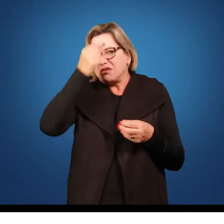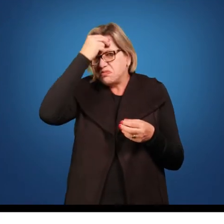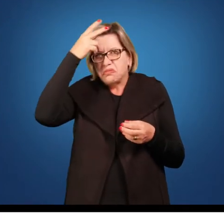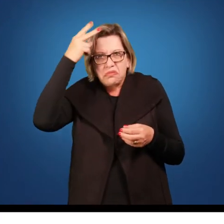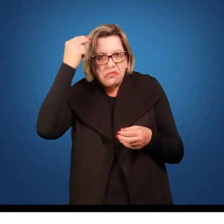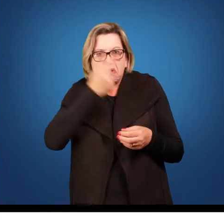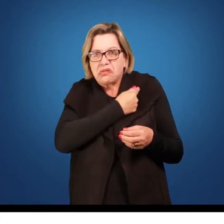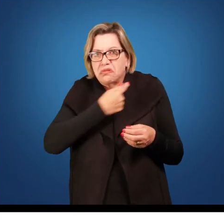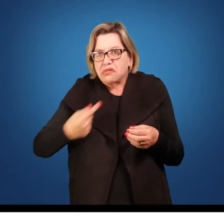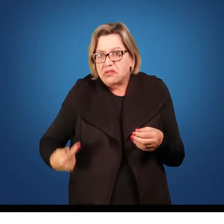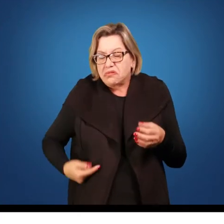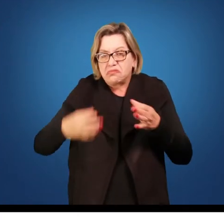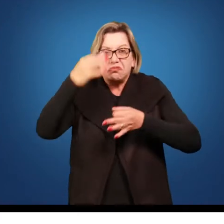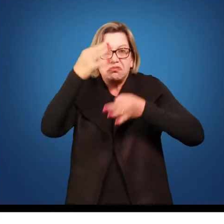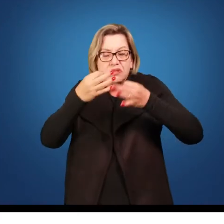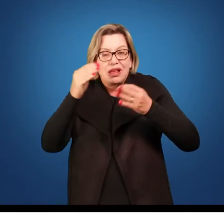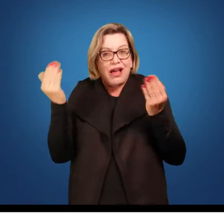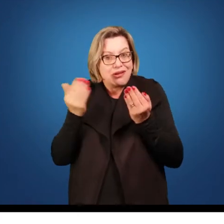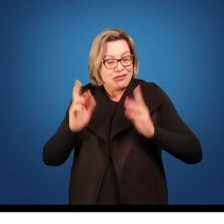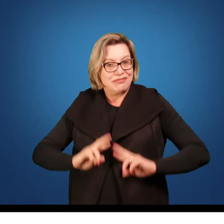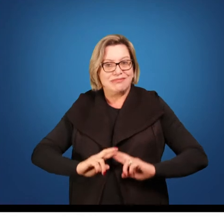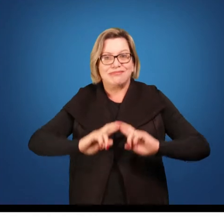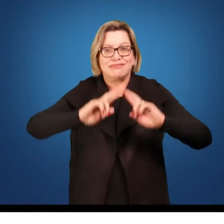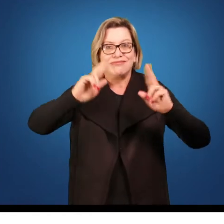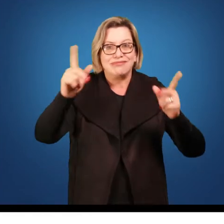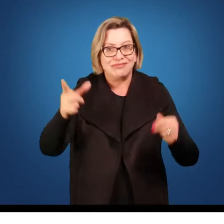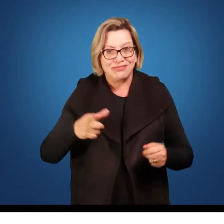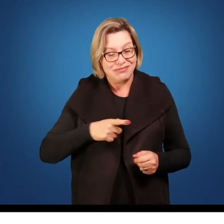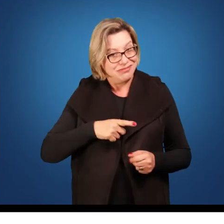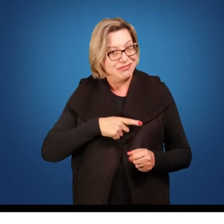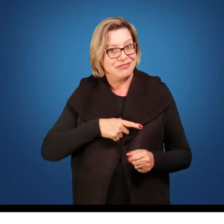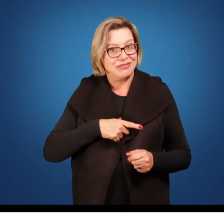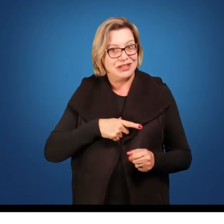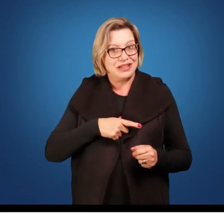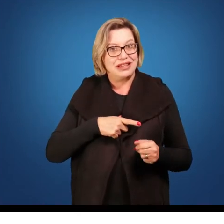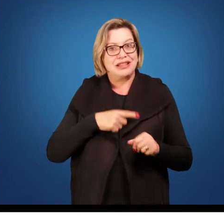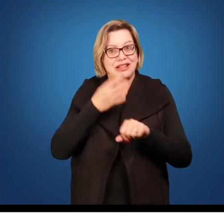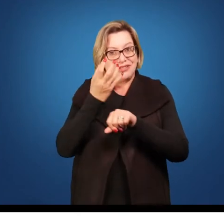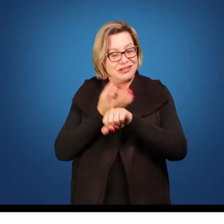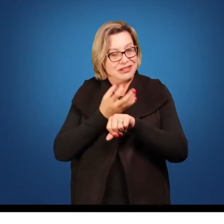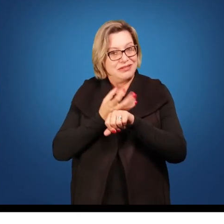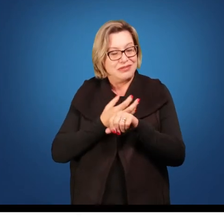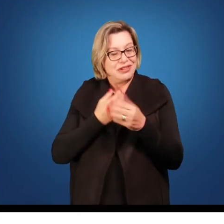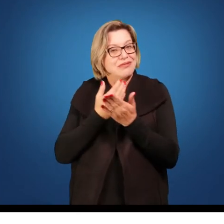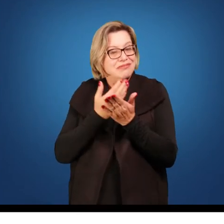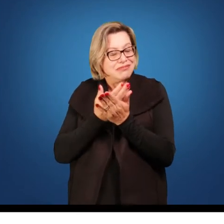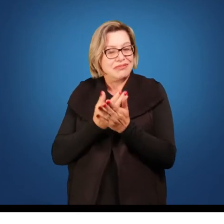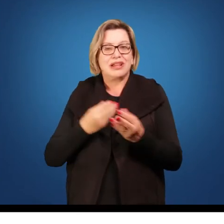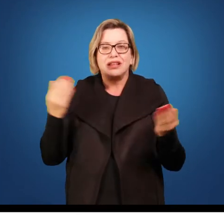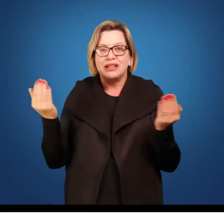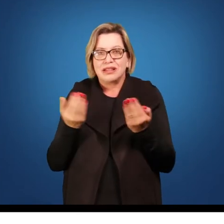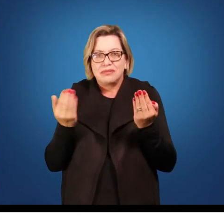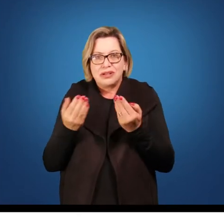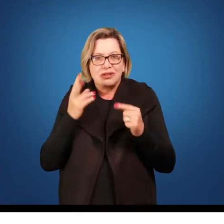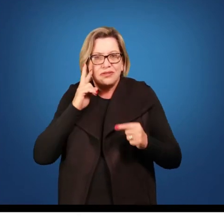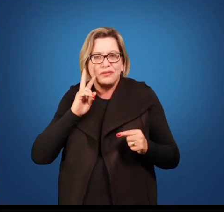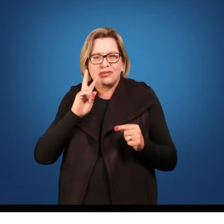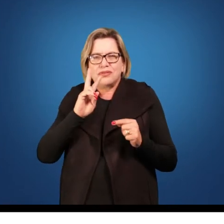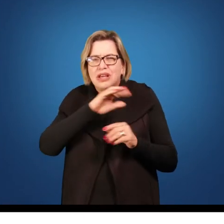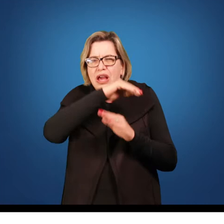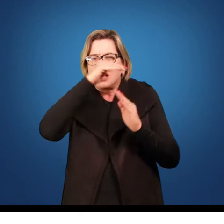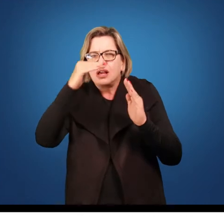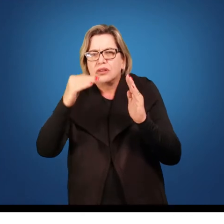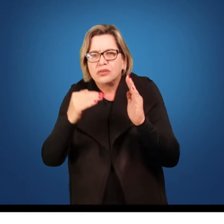e a gente vai trabalhar nessa disciplina também. Nós vamos, inclusive, nos aproximarmos de as últimas